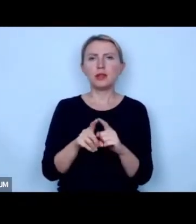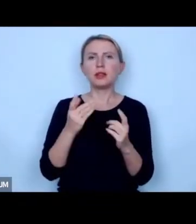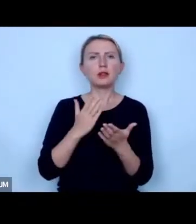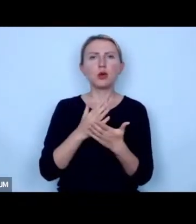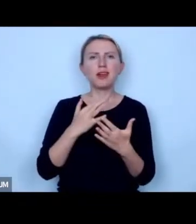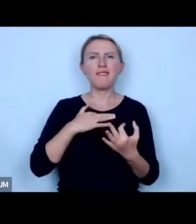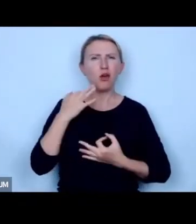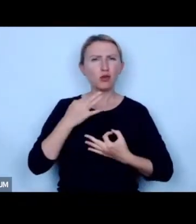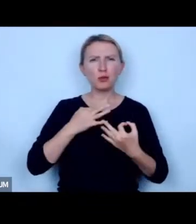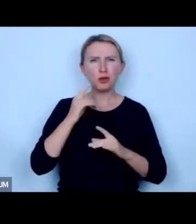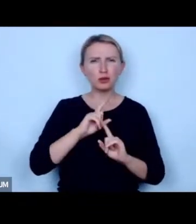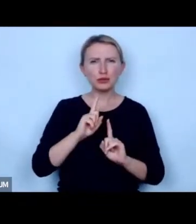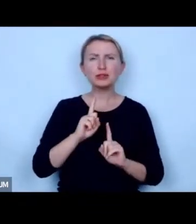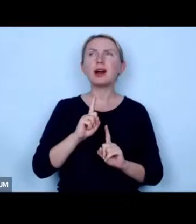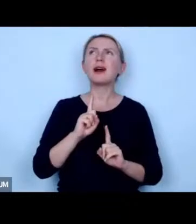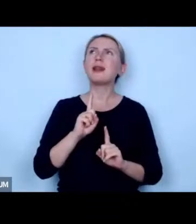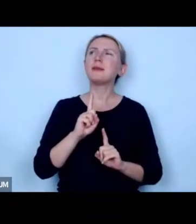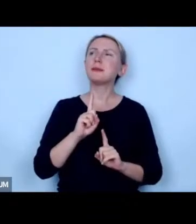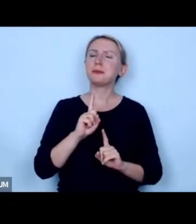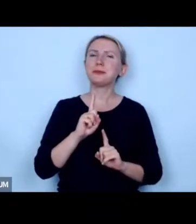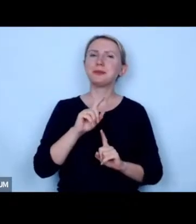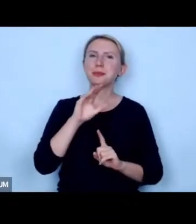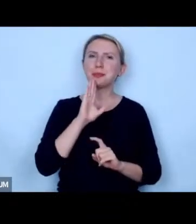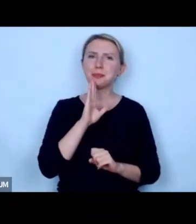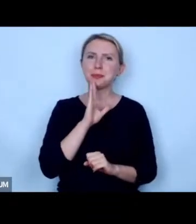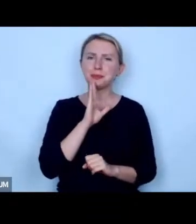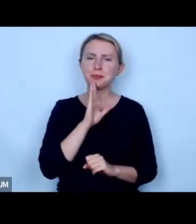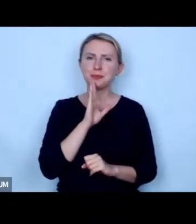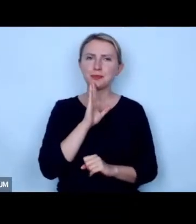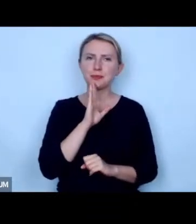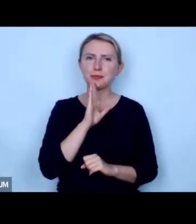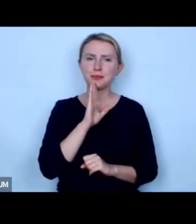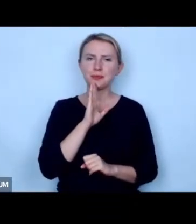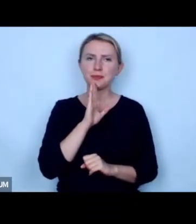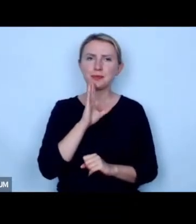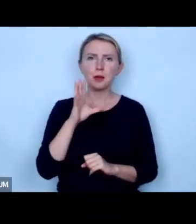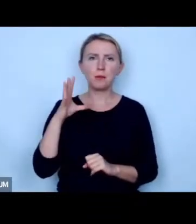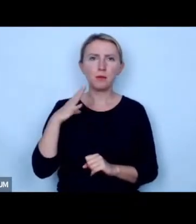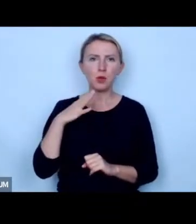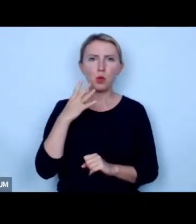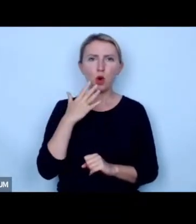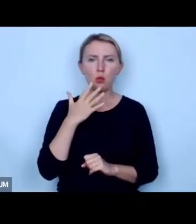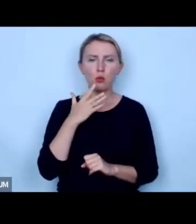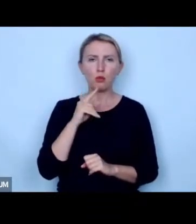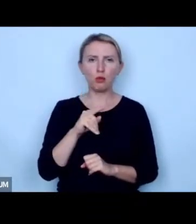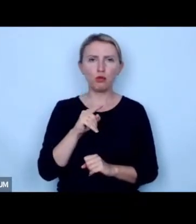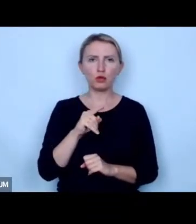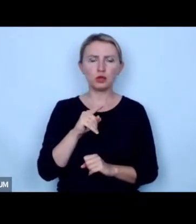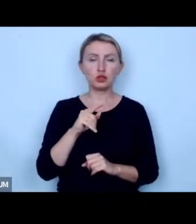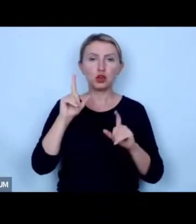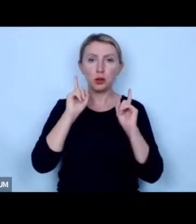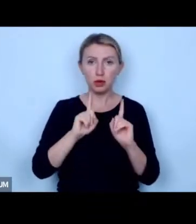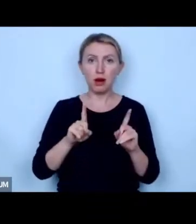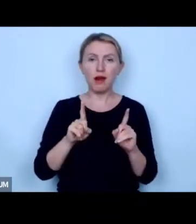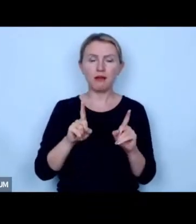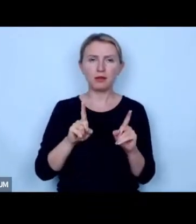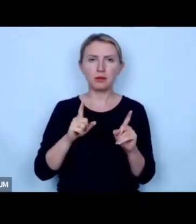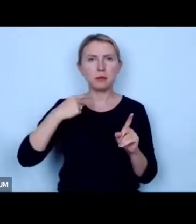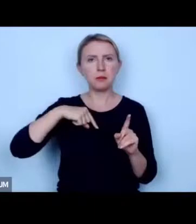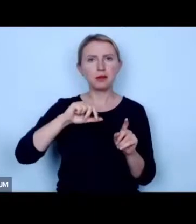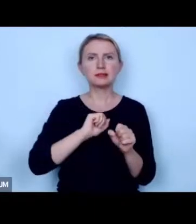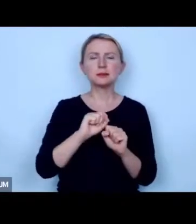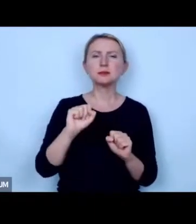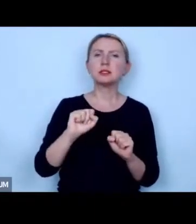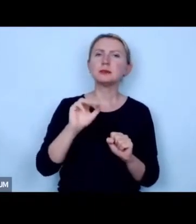wątpliwości co tutaj wpadły słowa że rzeczywiście jesteśmy